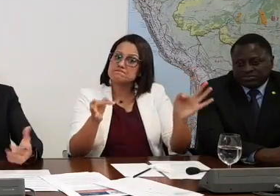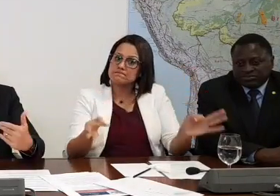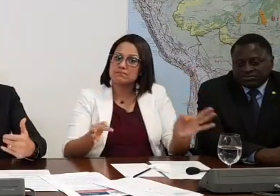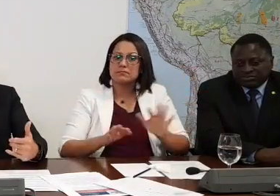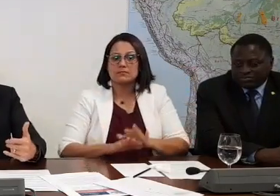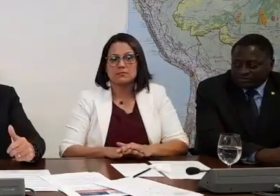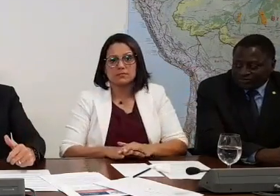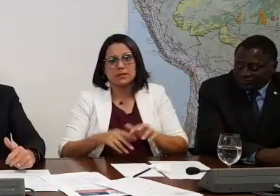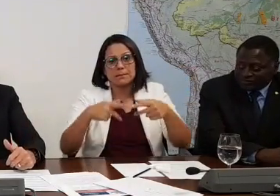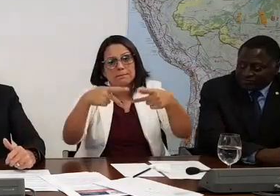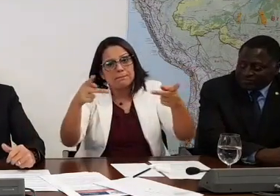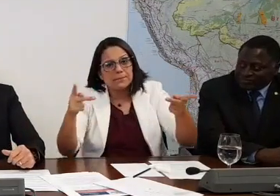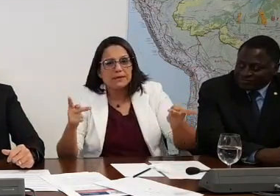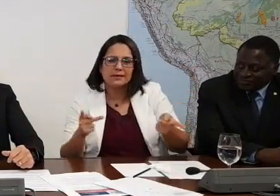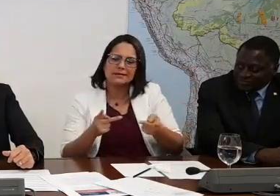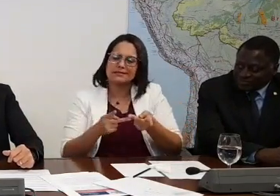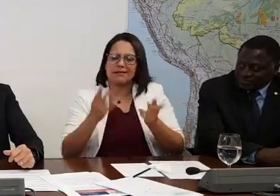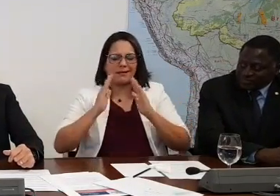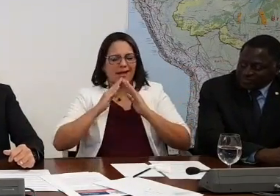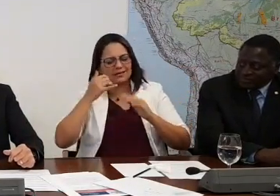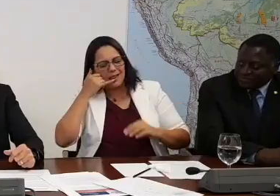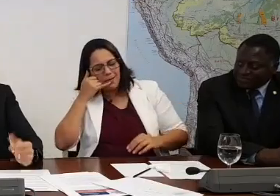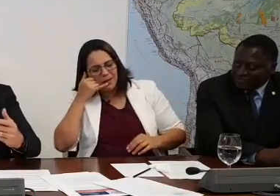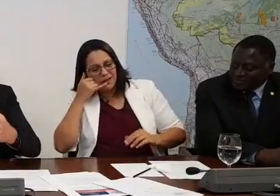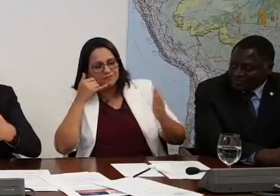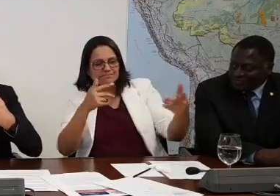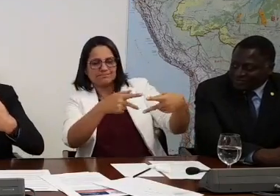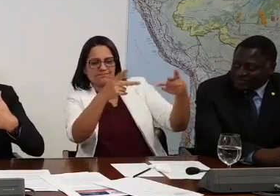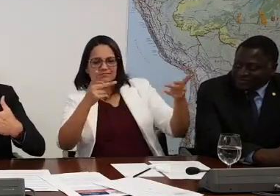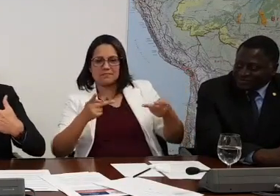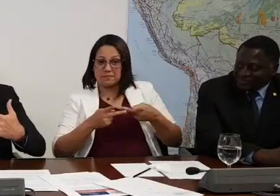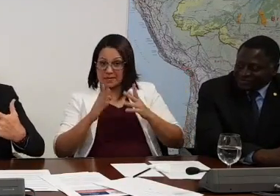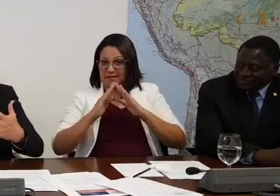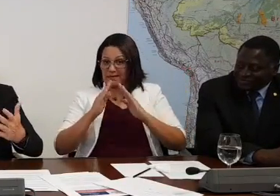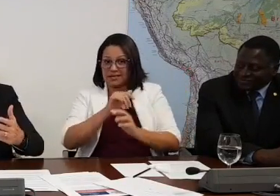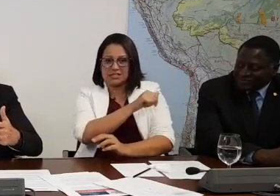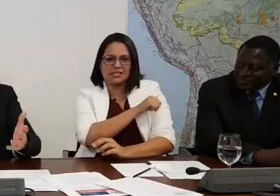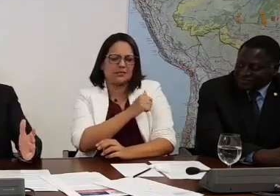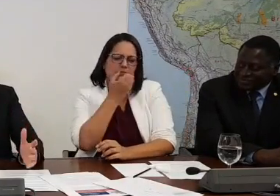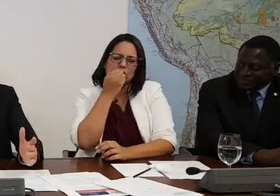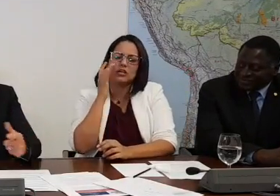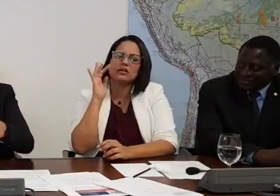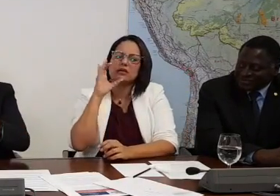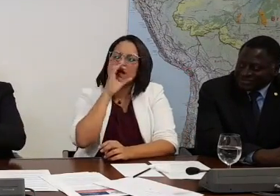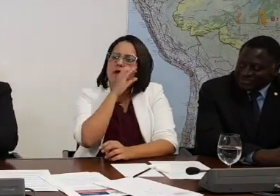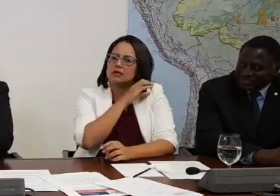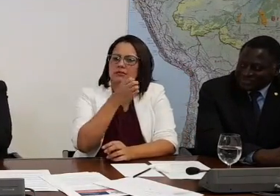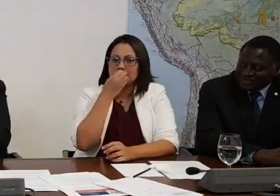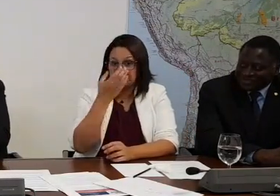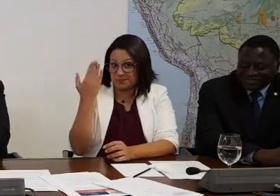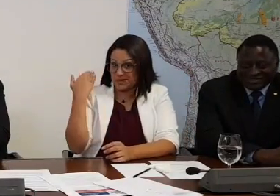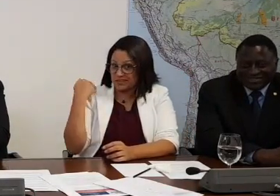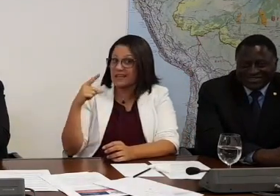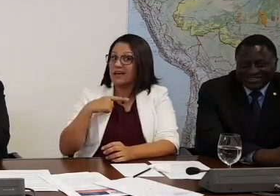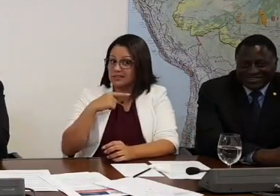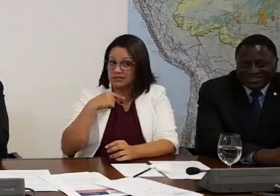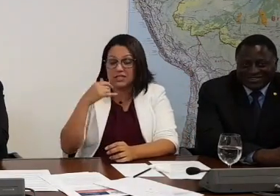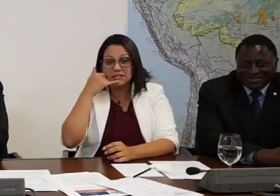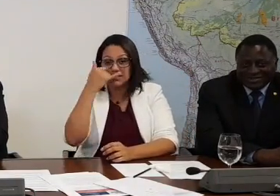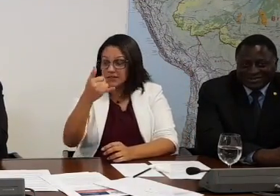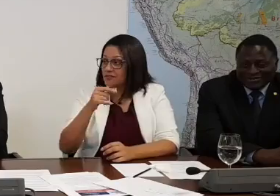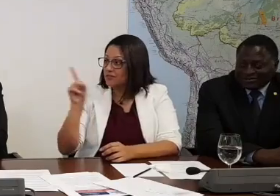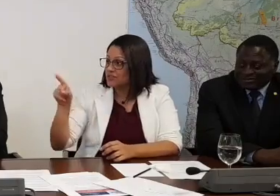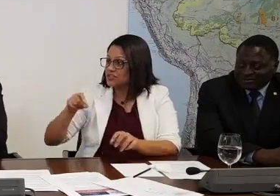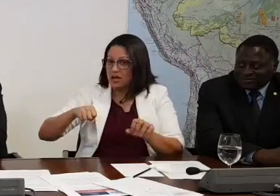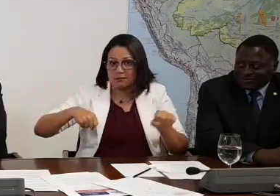Quem não gosta de ser pra pizza em casa, né? Lá no Rio de Janeiro, por exemplo, quentinho em casa, né? Um tempo atrás, outro capítulo, é